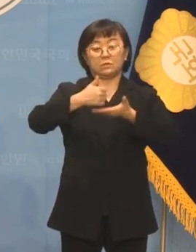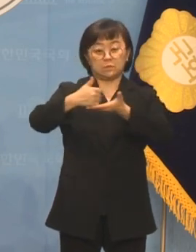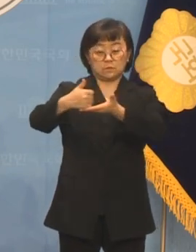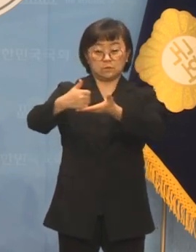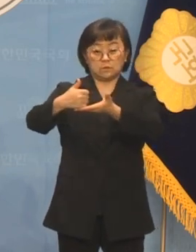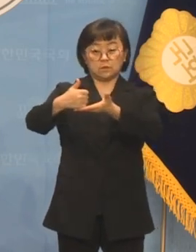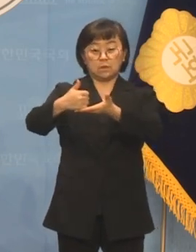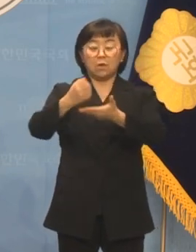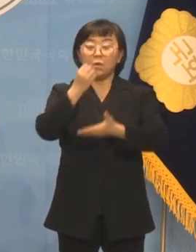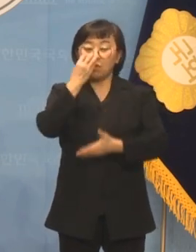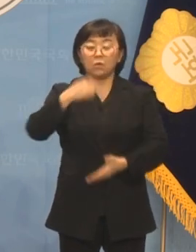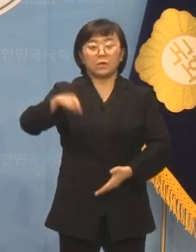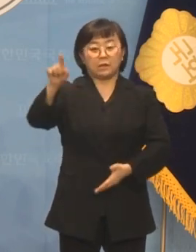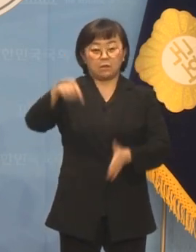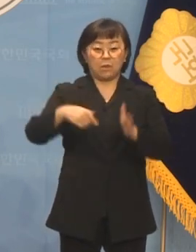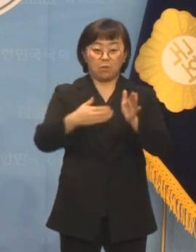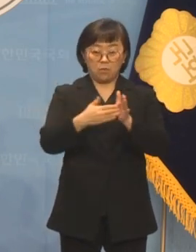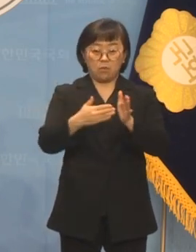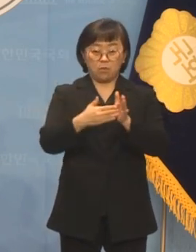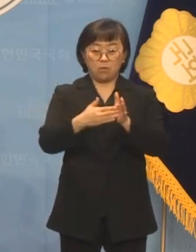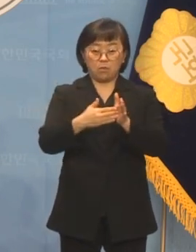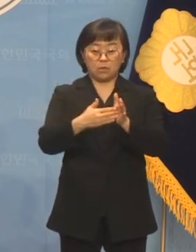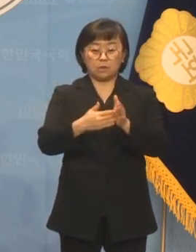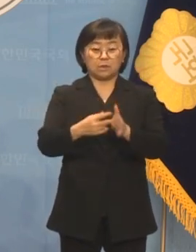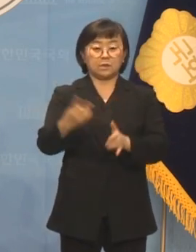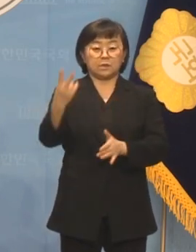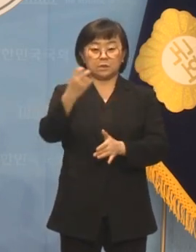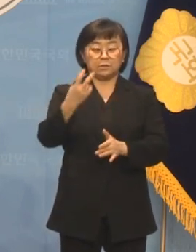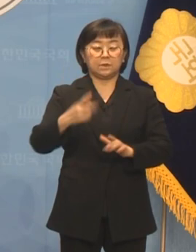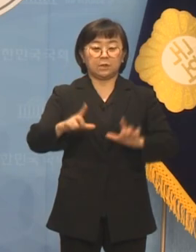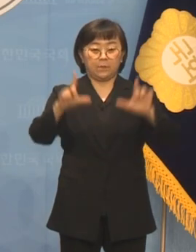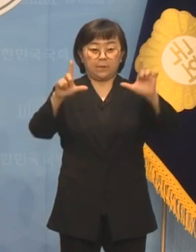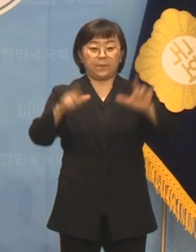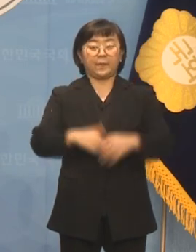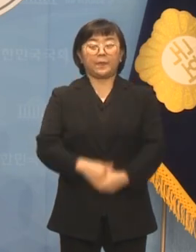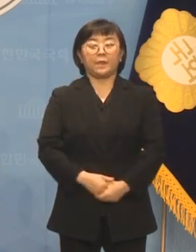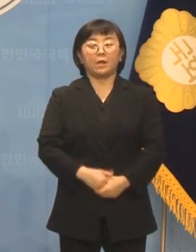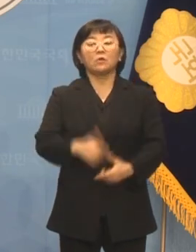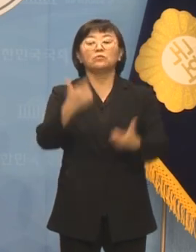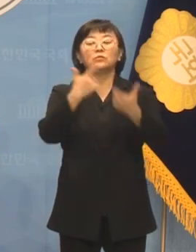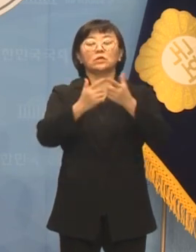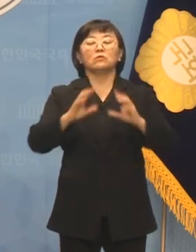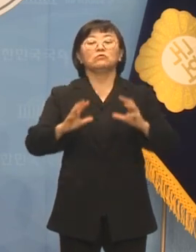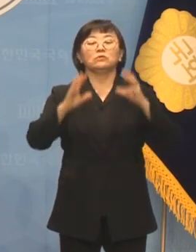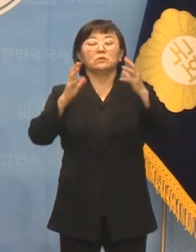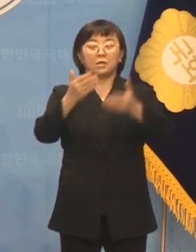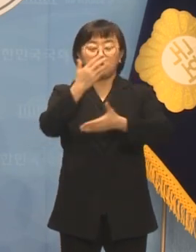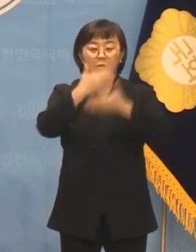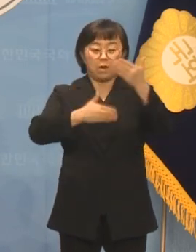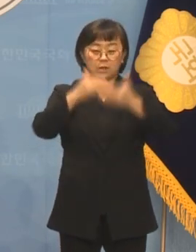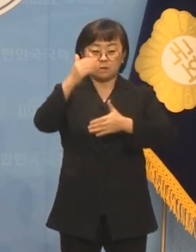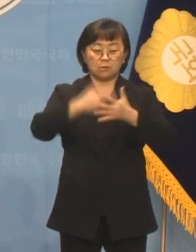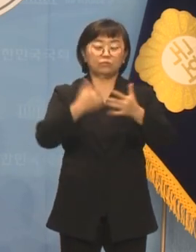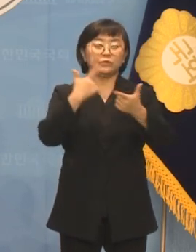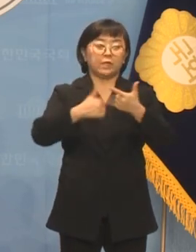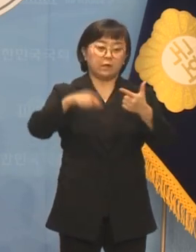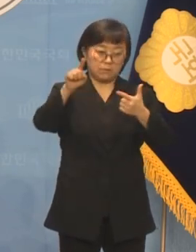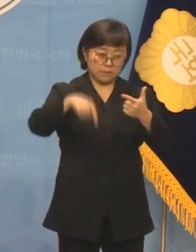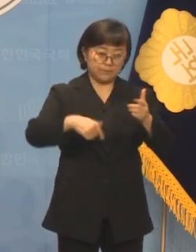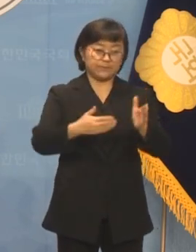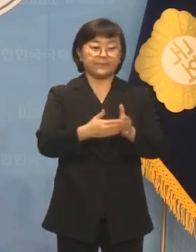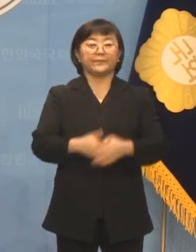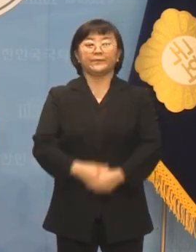홍콩을 다녀왔고 2022년에는 부산국제영화제 초청으로 부산을 다녀왔습니다.